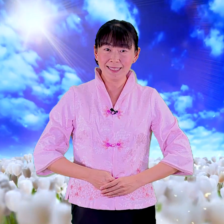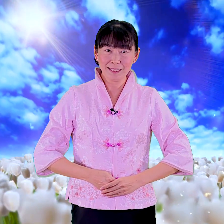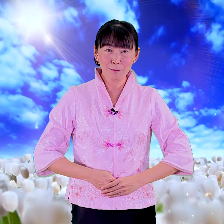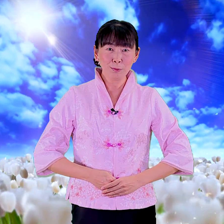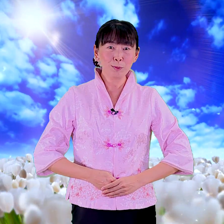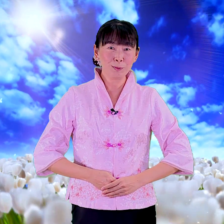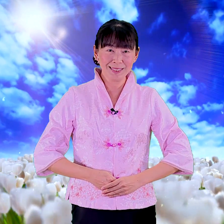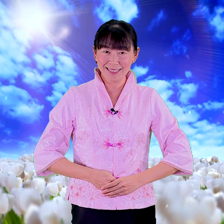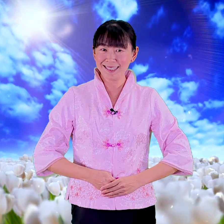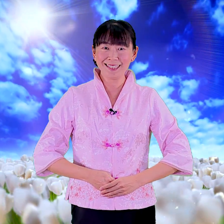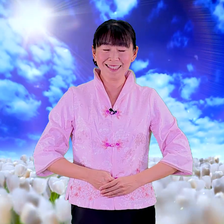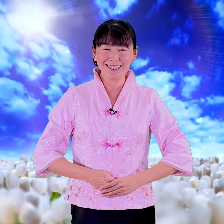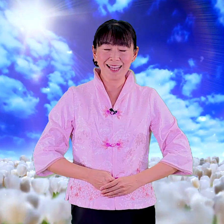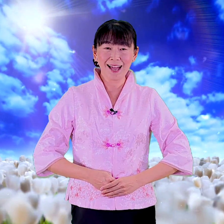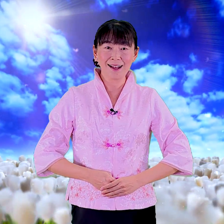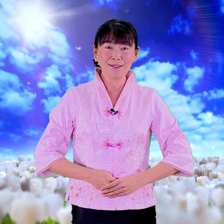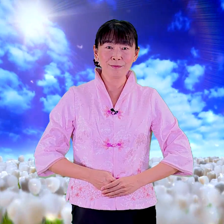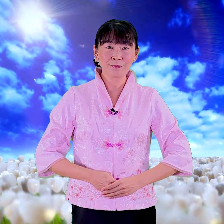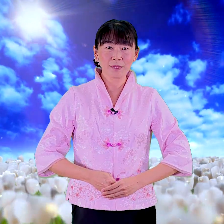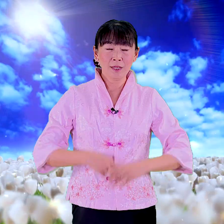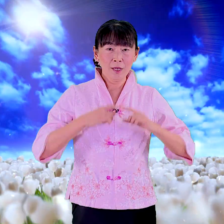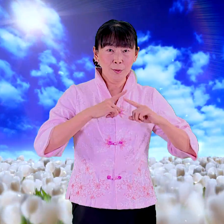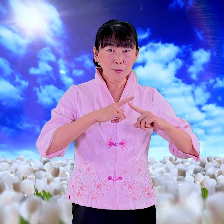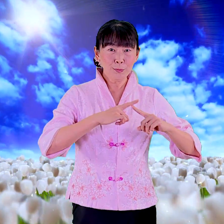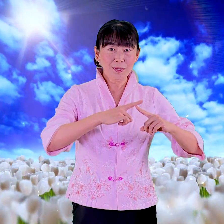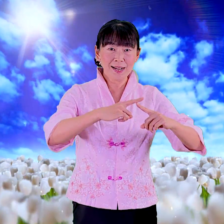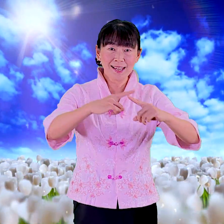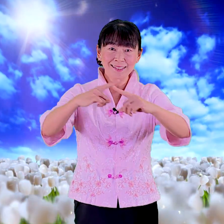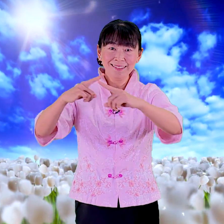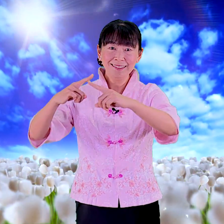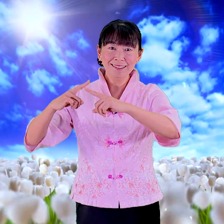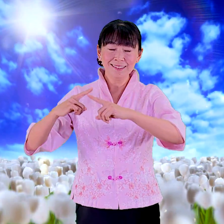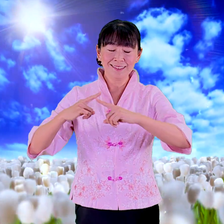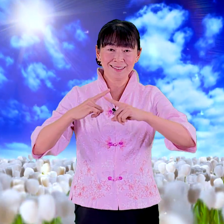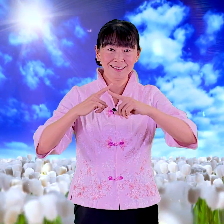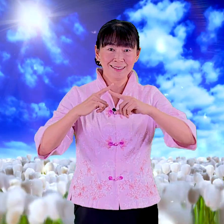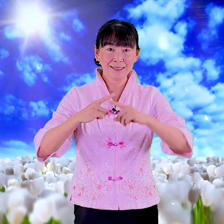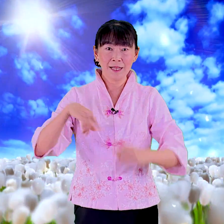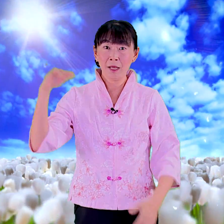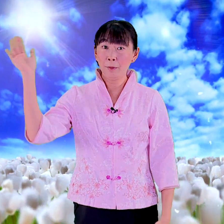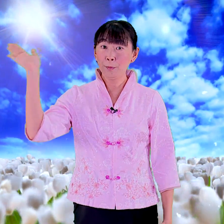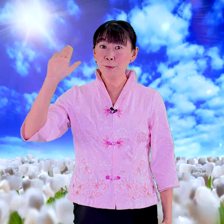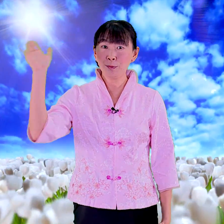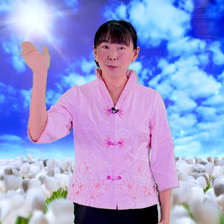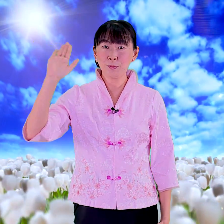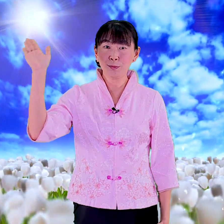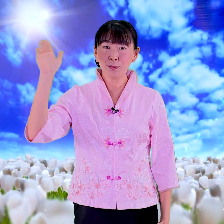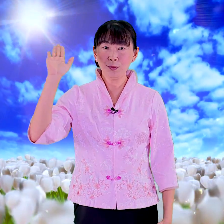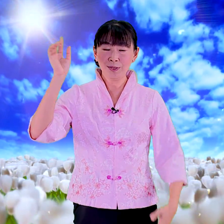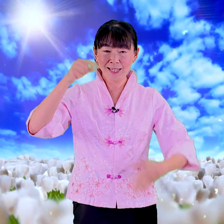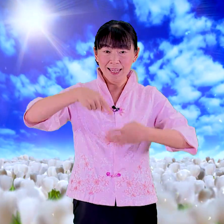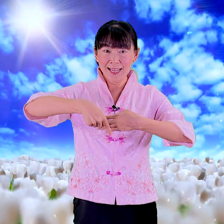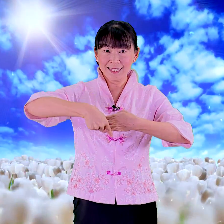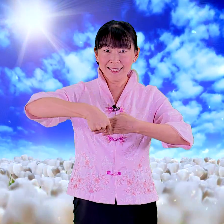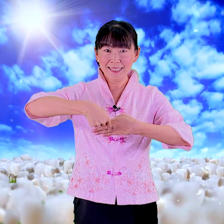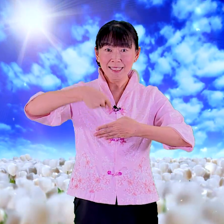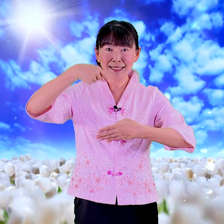亲不读子其子好故人不读不读